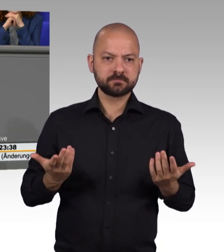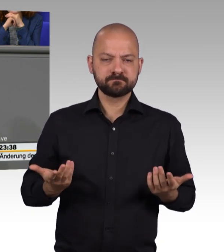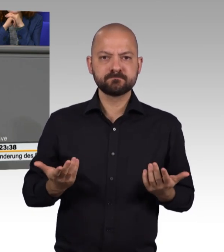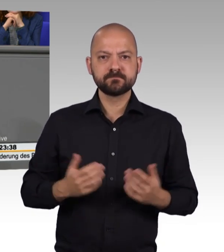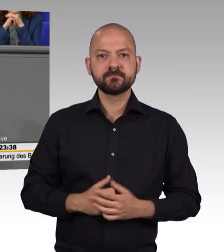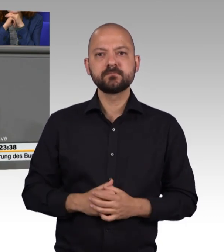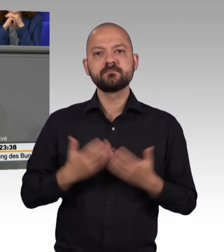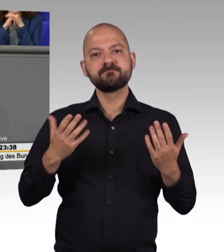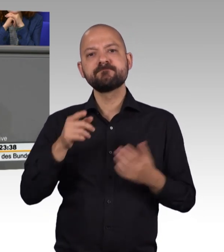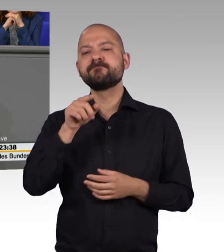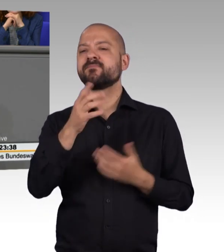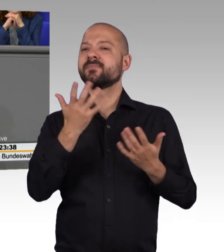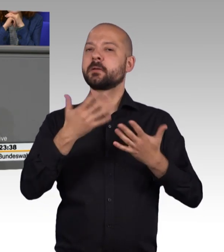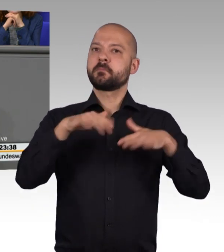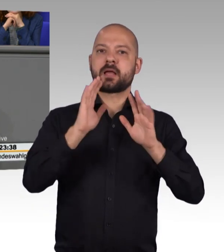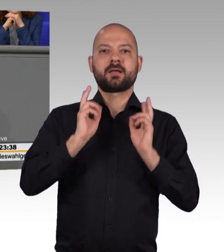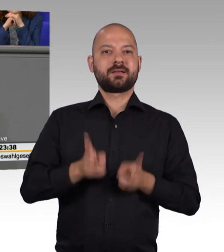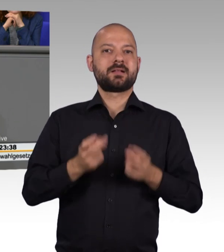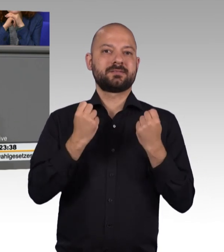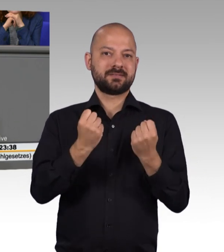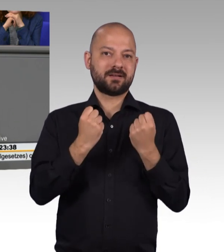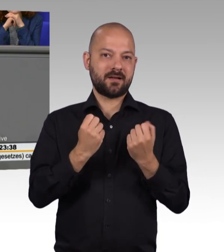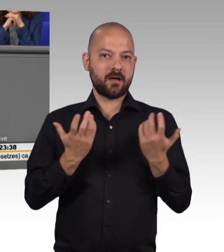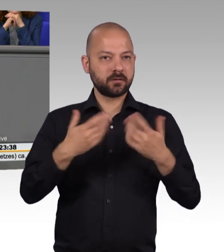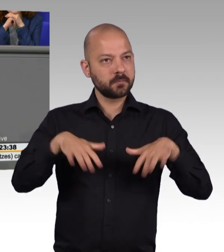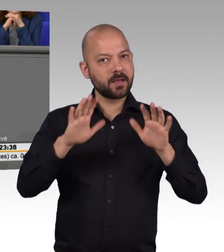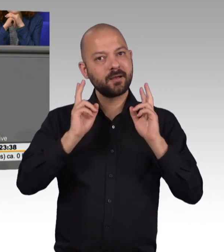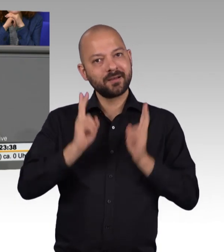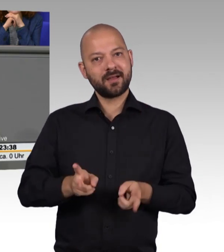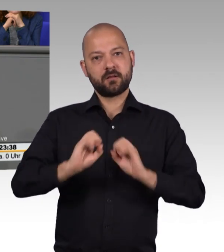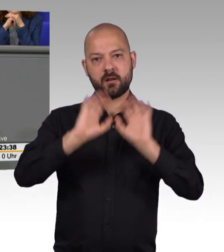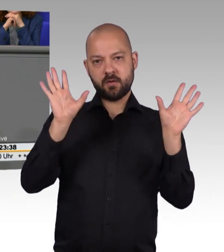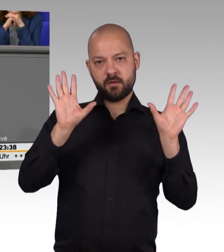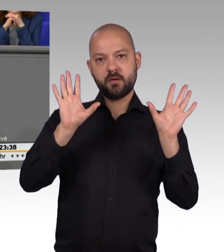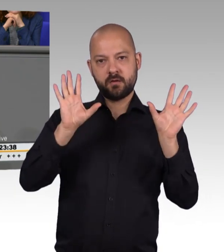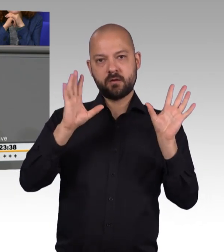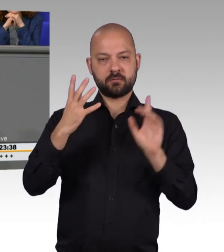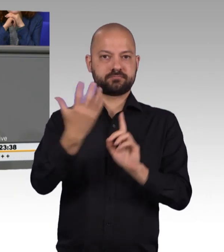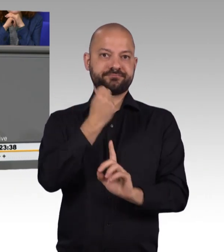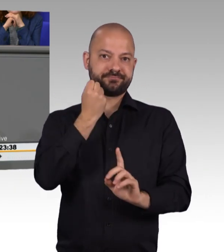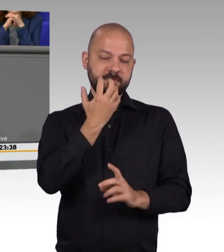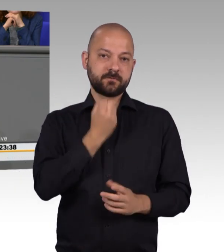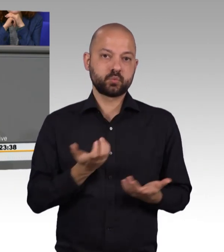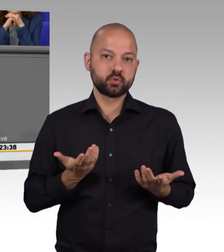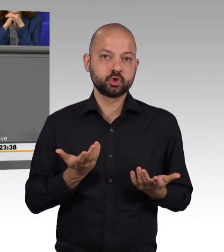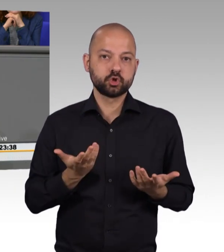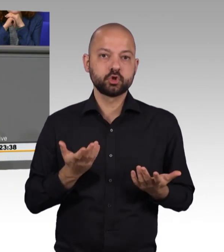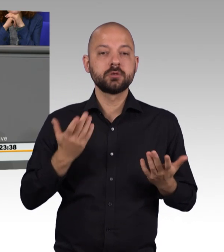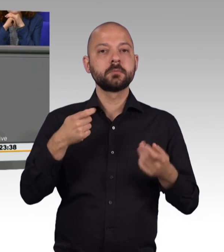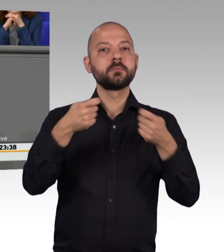Rechtssicherheit und Rechtsklarheit in diesem Bereich zu erlangen. Das Bundesverfassungsgericht hat